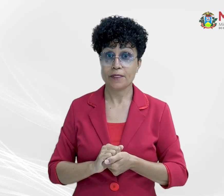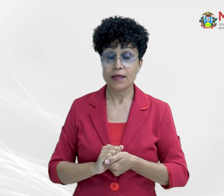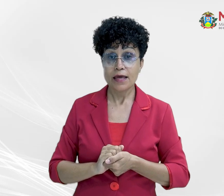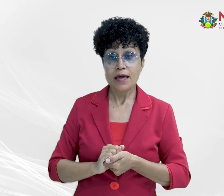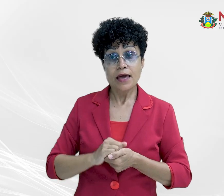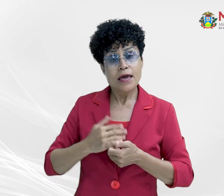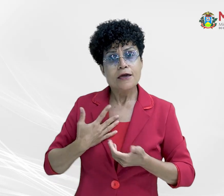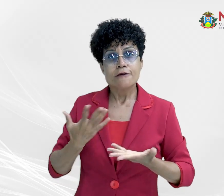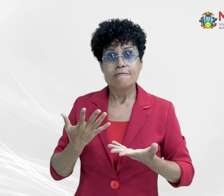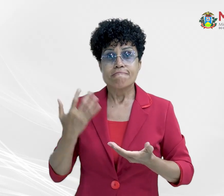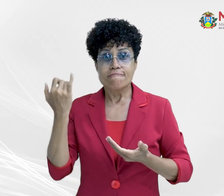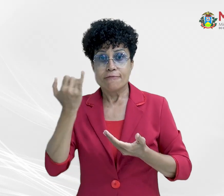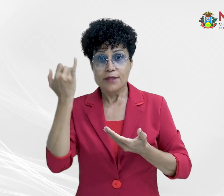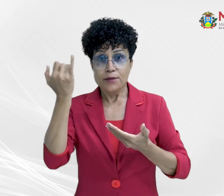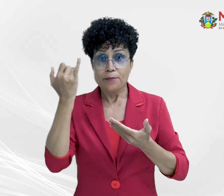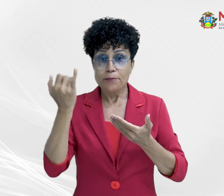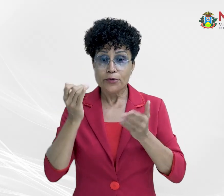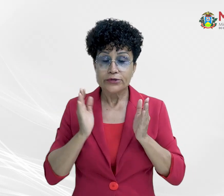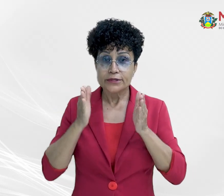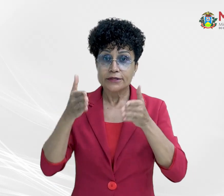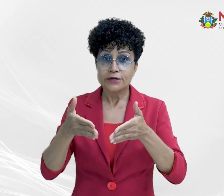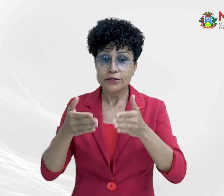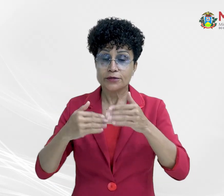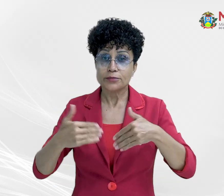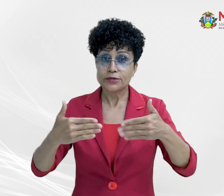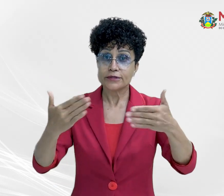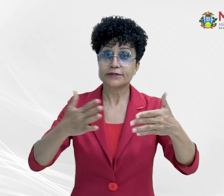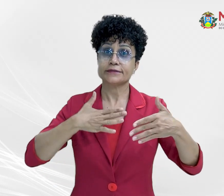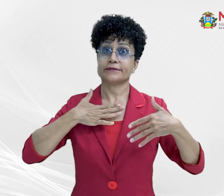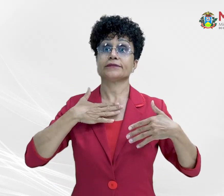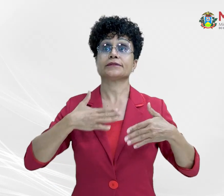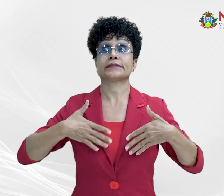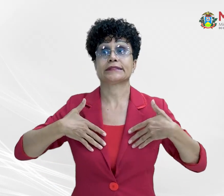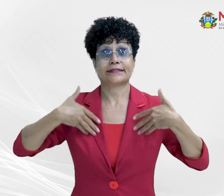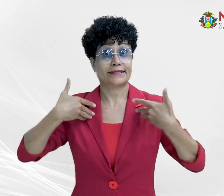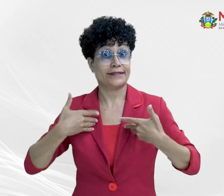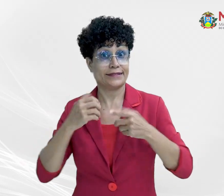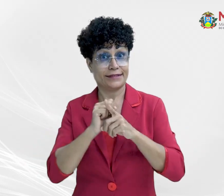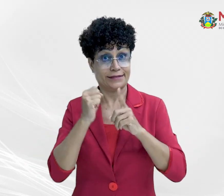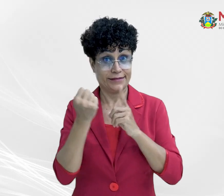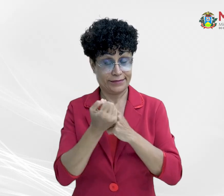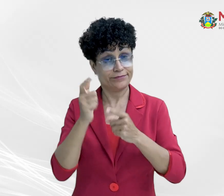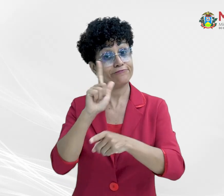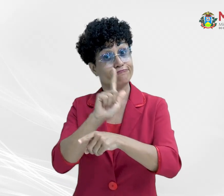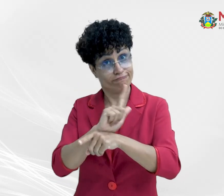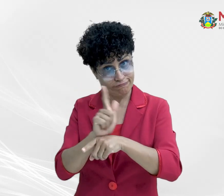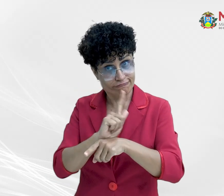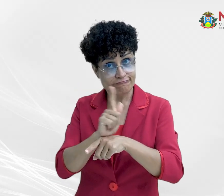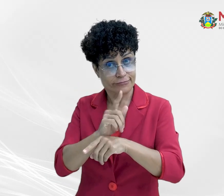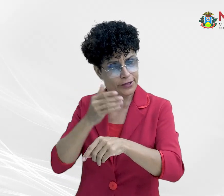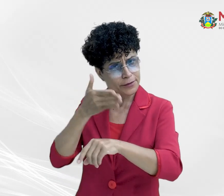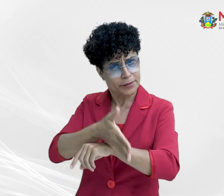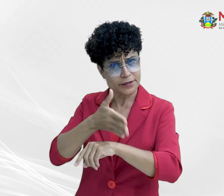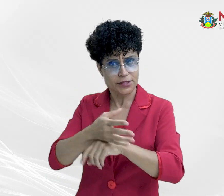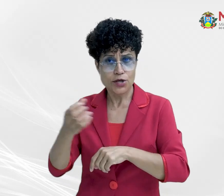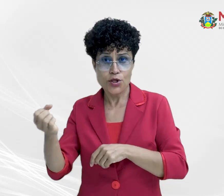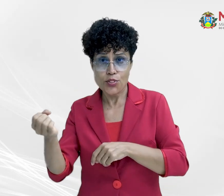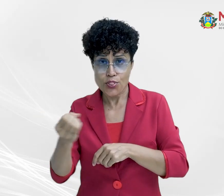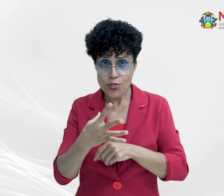norteiam a gestão de processos estão satisfação da sociedade, gerência participativa, inovação e criatividade,